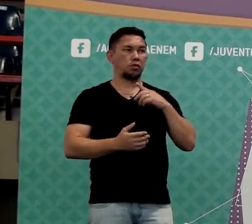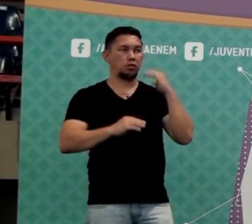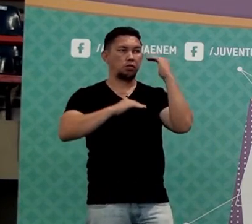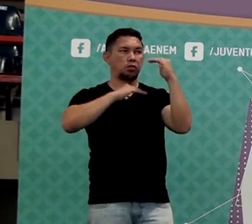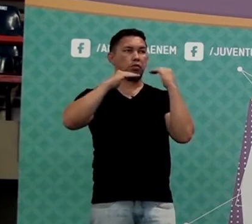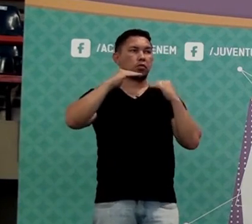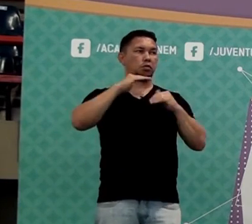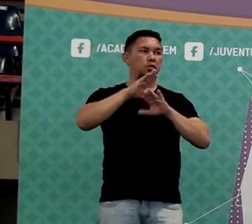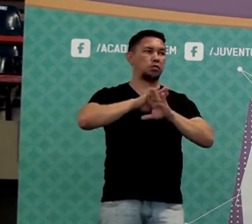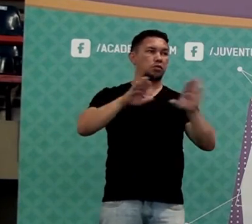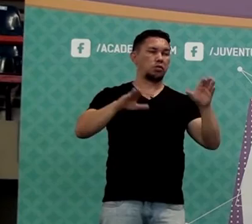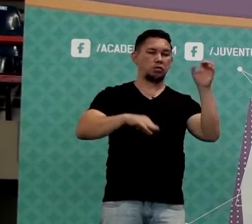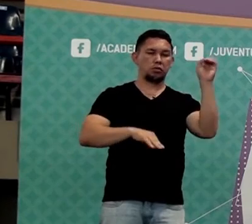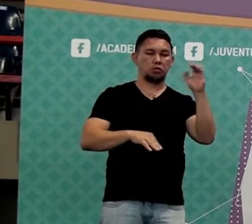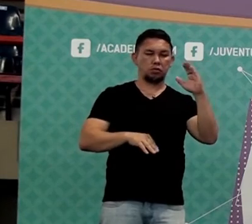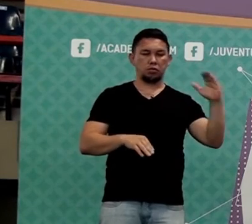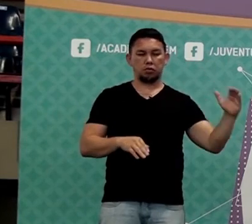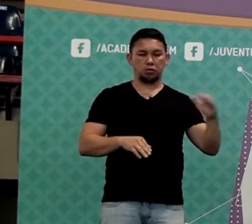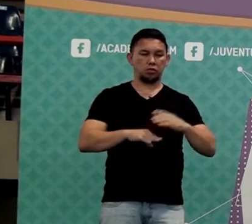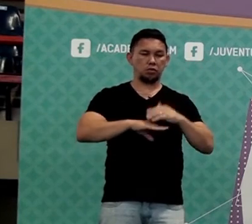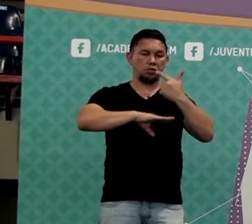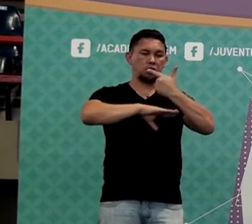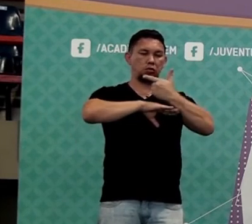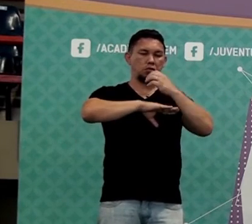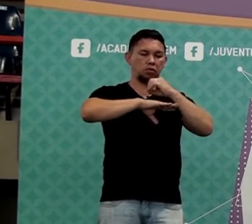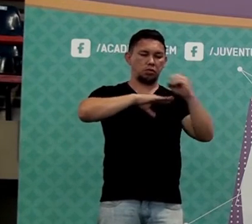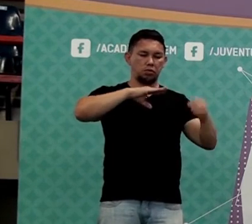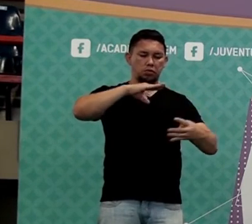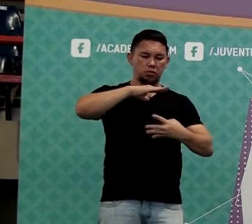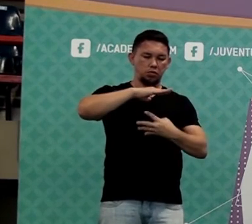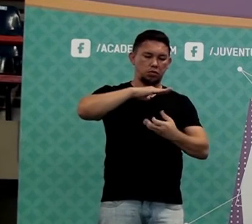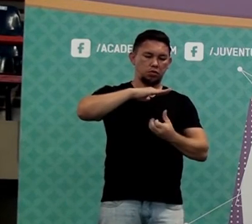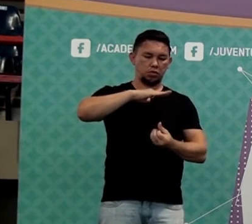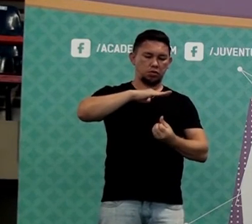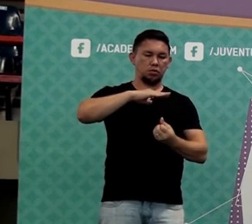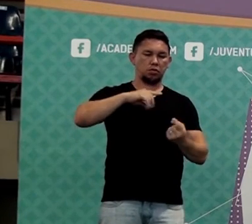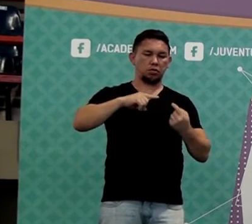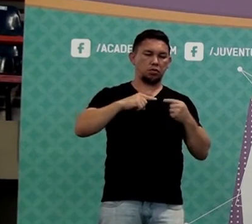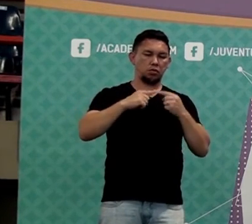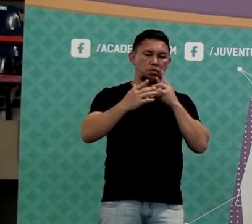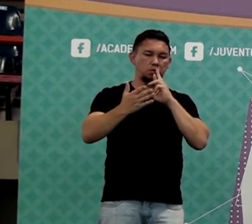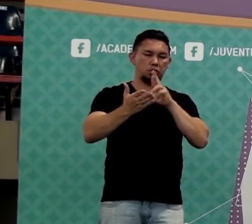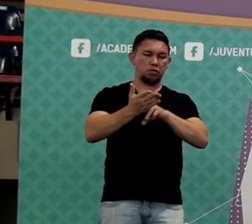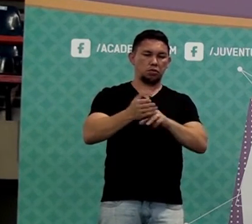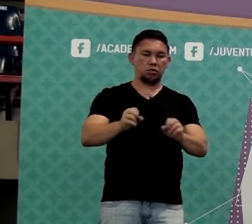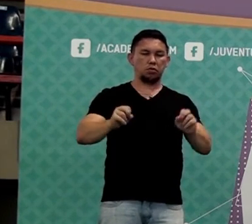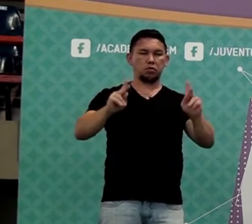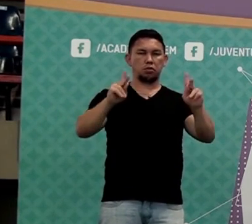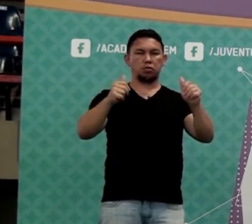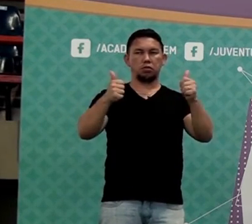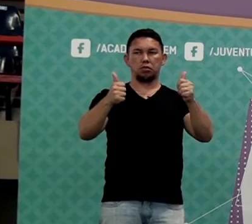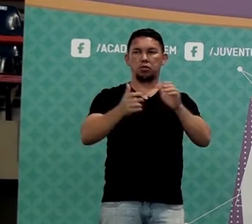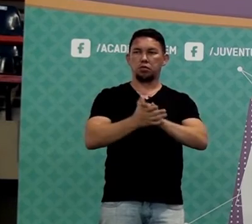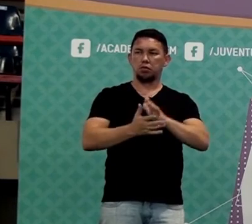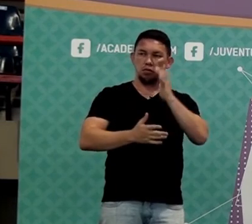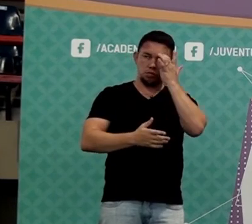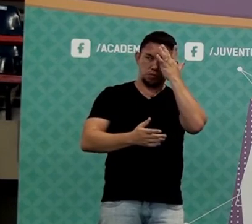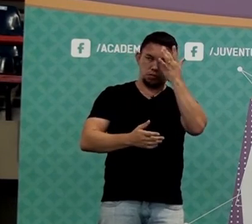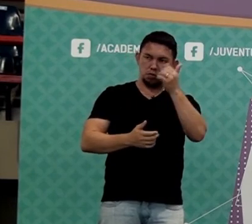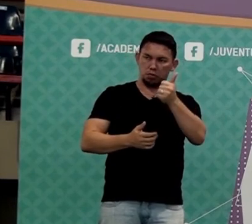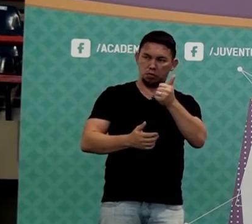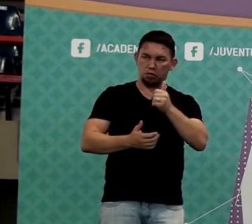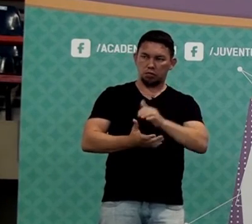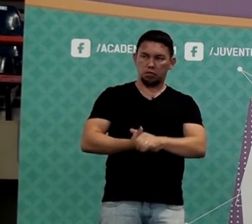fração. Divide o vinte pelo sessenta e quatro. Já dá a resposta. Show. É fácil assim.